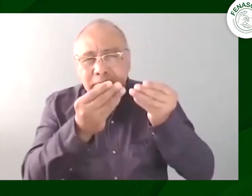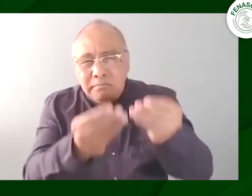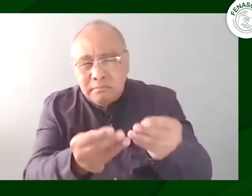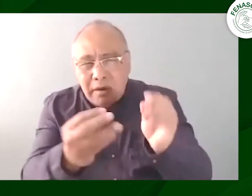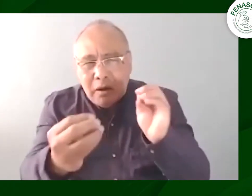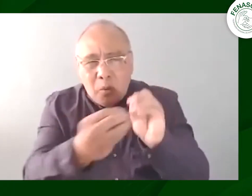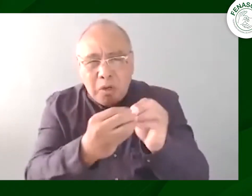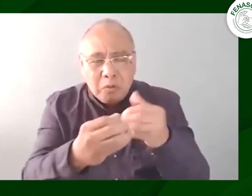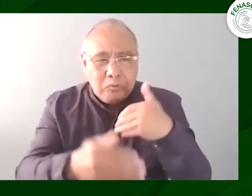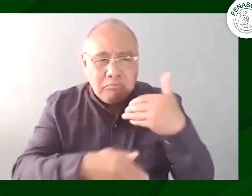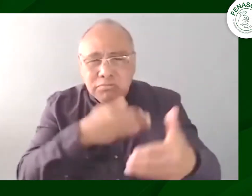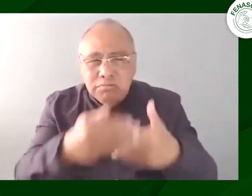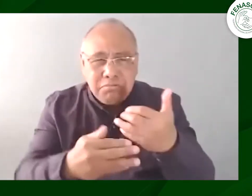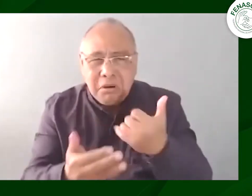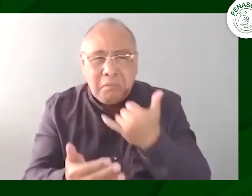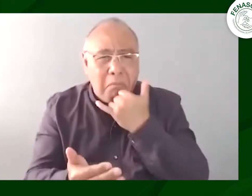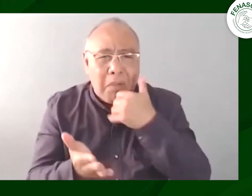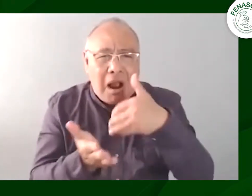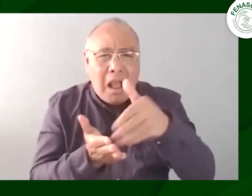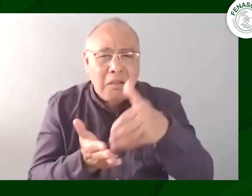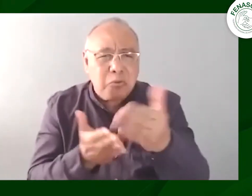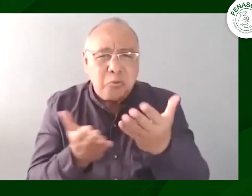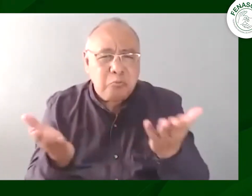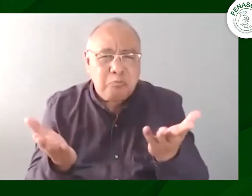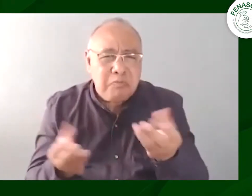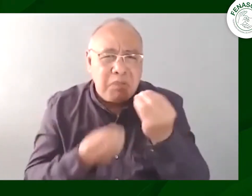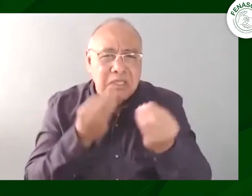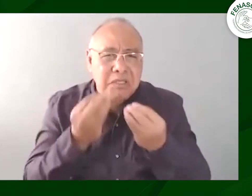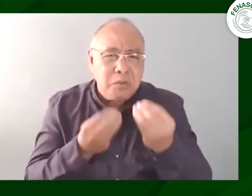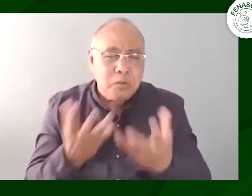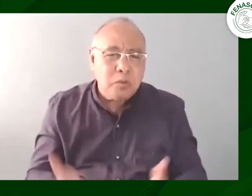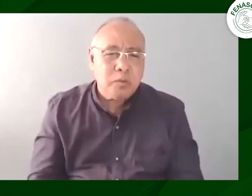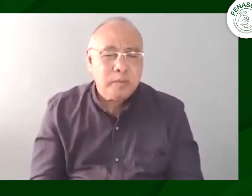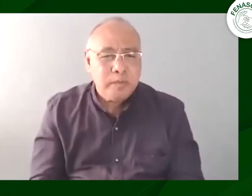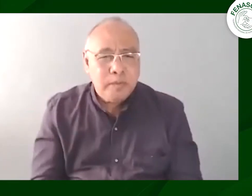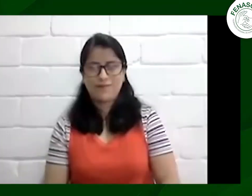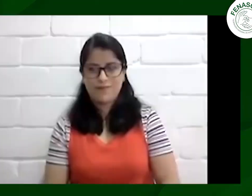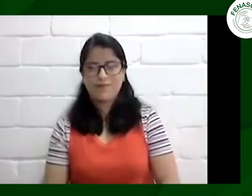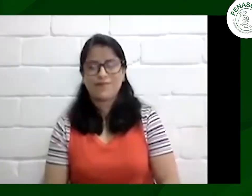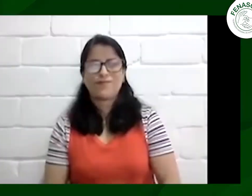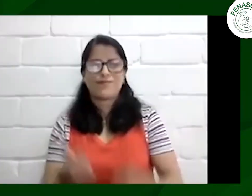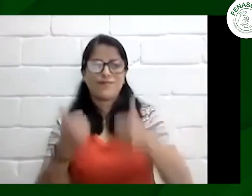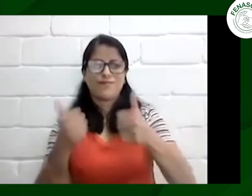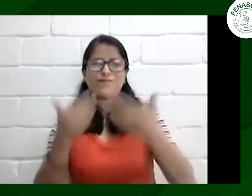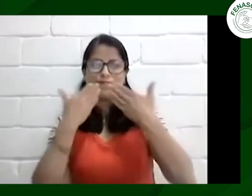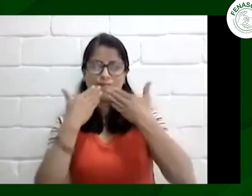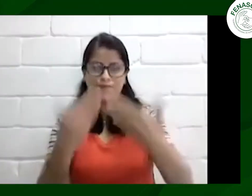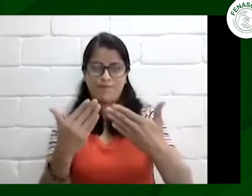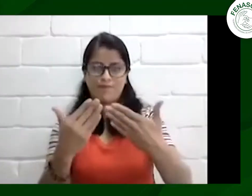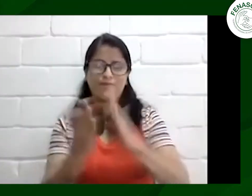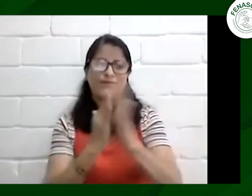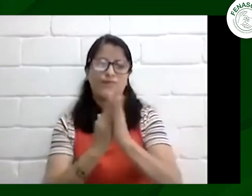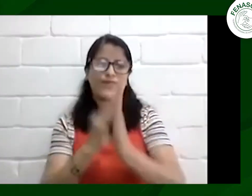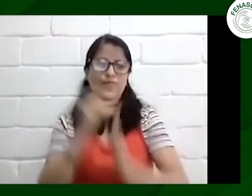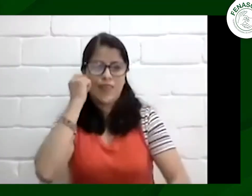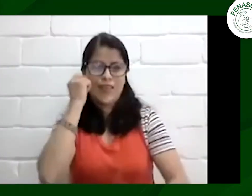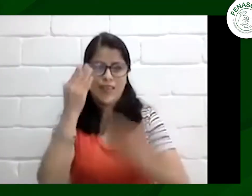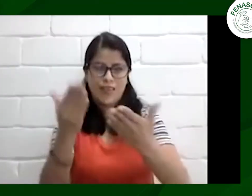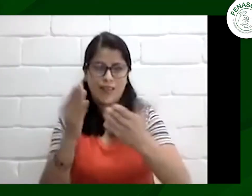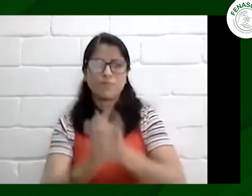cuéntanos qué hicieron ustedes con el dinero que envió héctor desde el eeuu bueno muy buenos